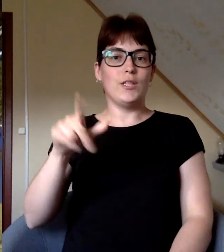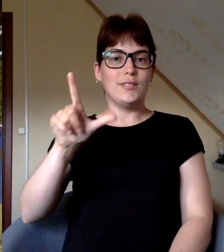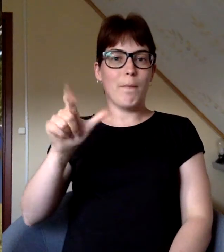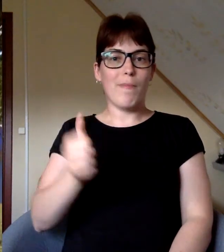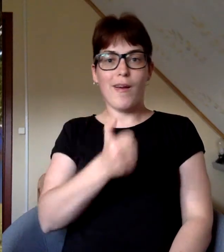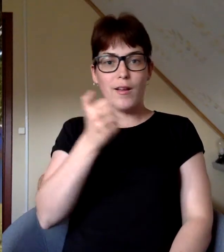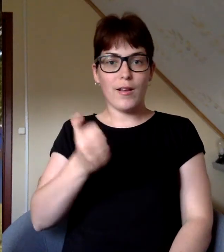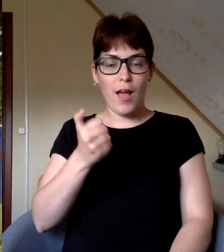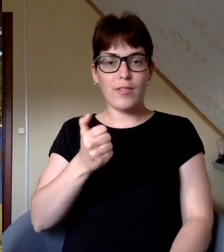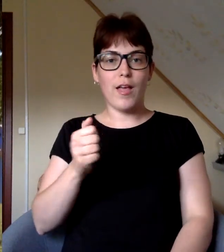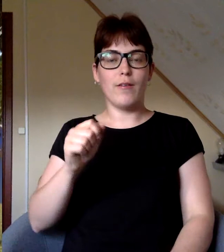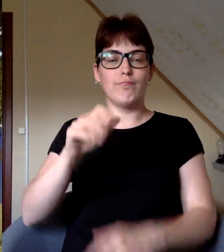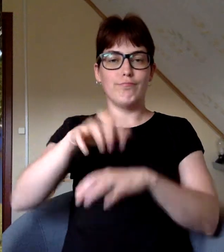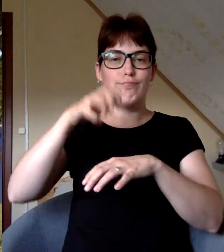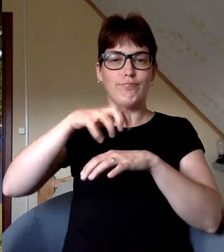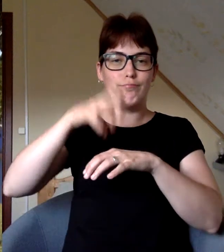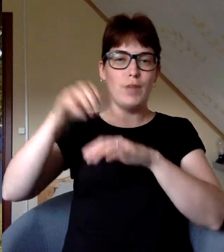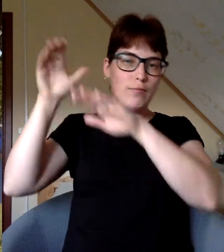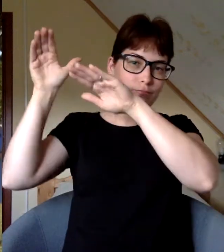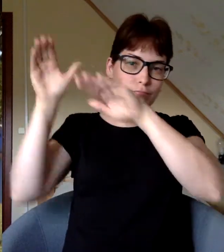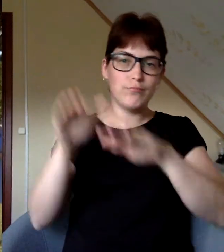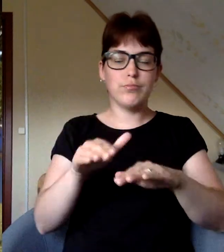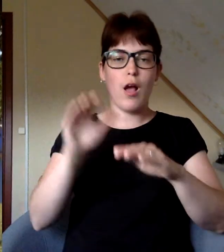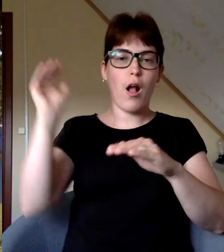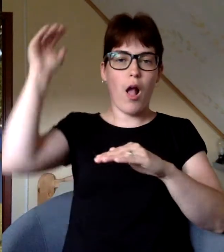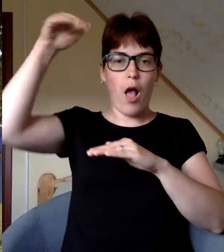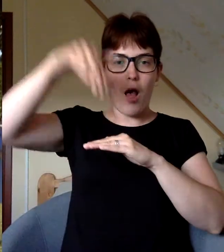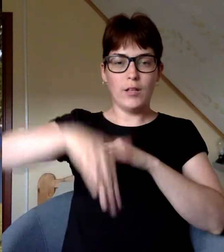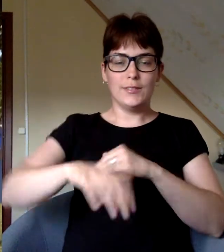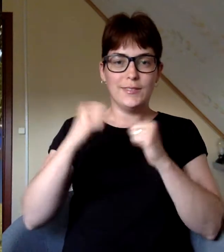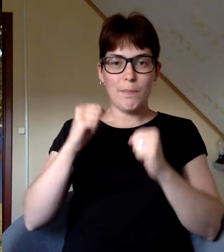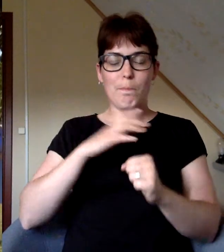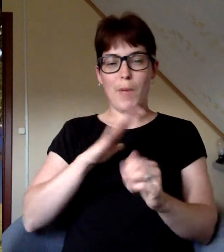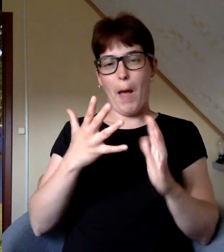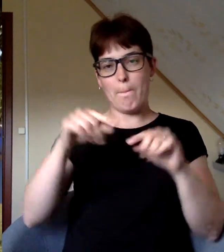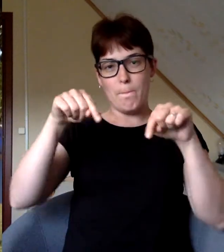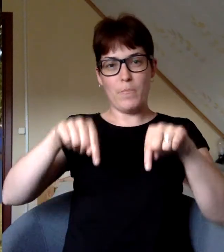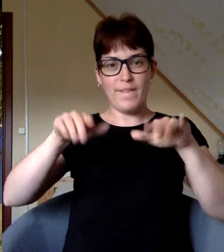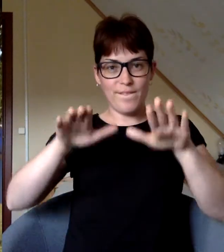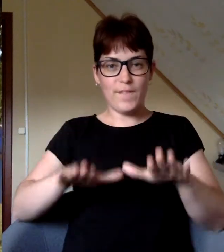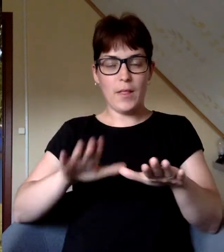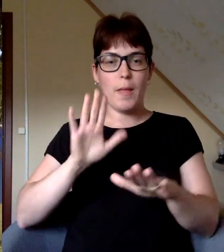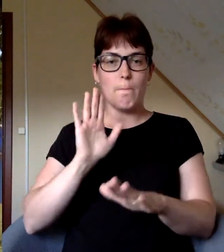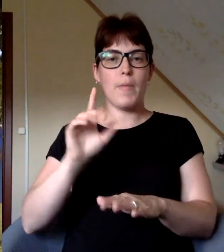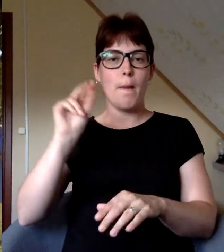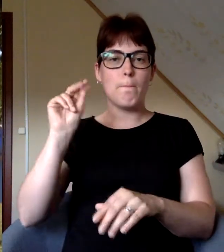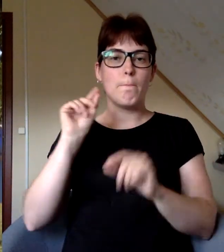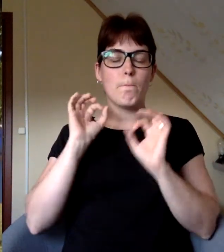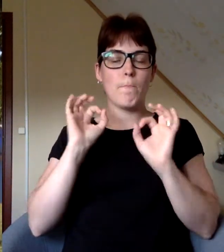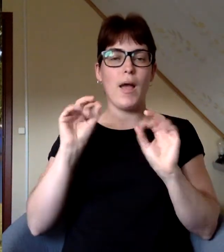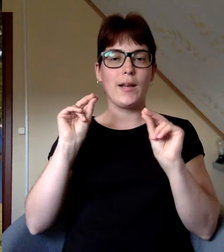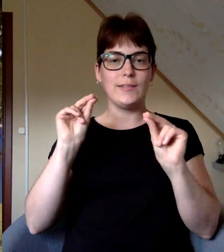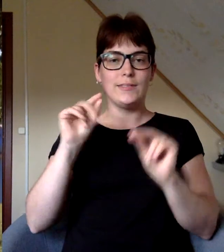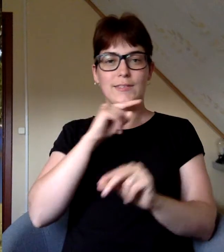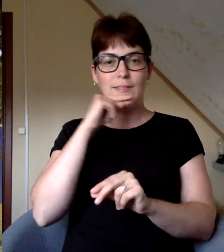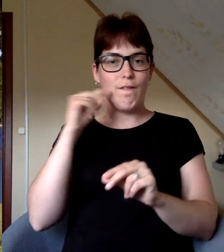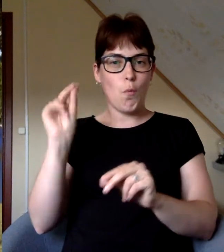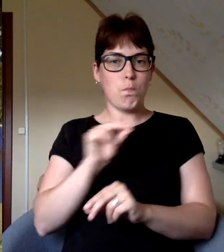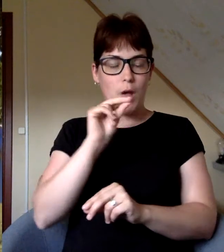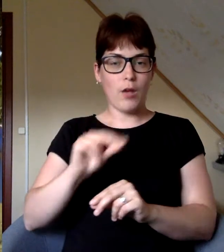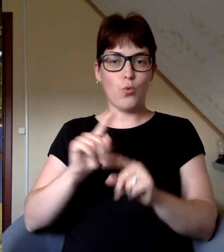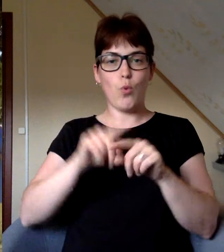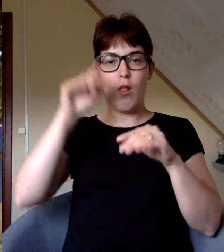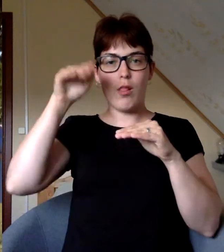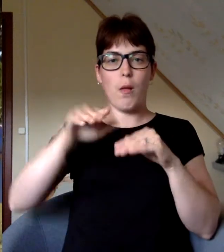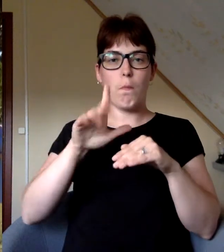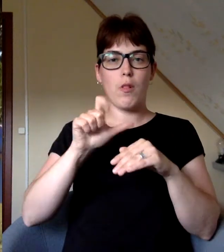1927. gadā noroka Dārts ielas stāvo kalnu, kas tolaid bija aptuvēni šeit pie pareisticīgo baznīcas, un